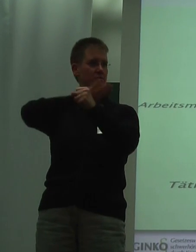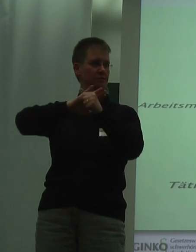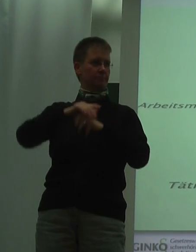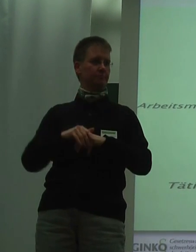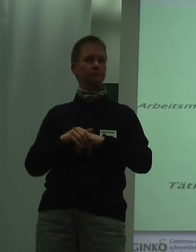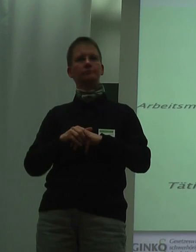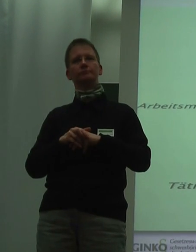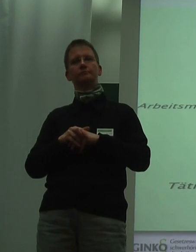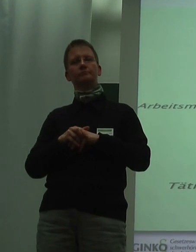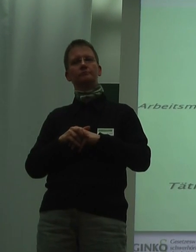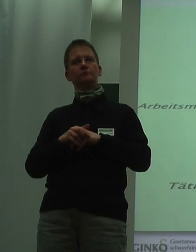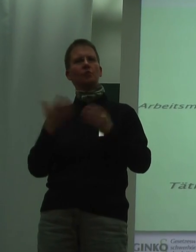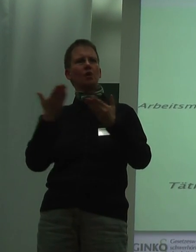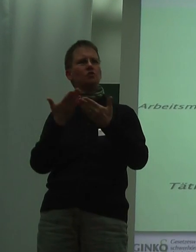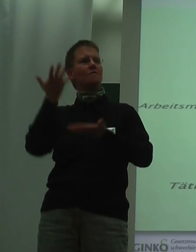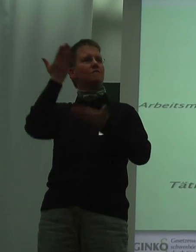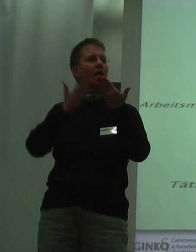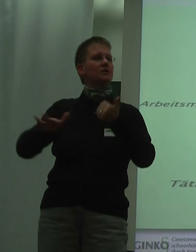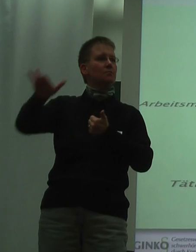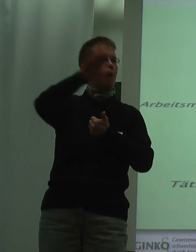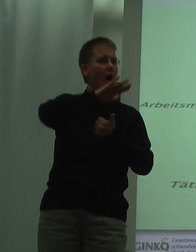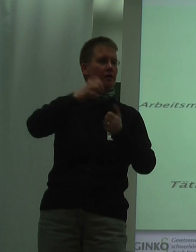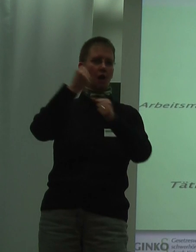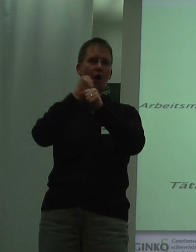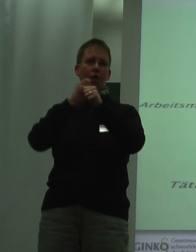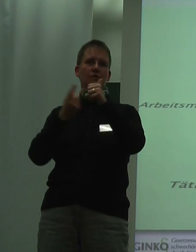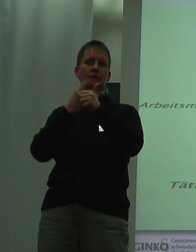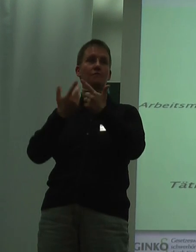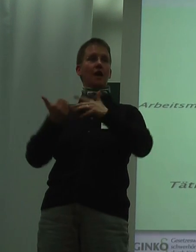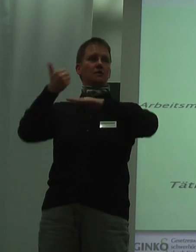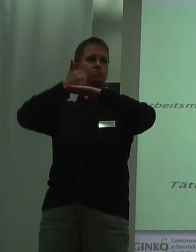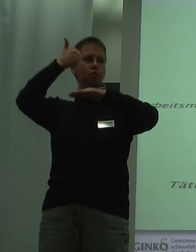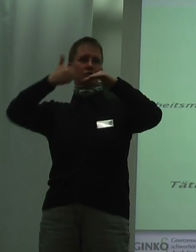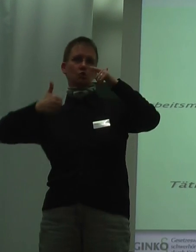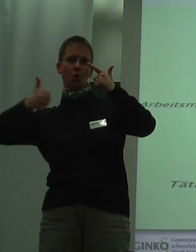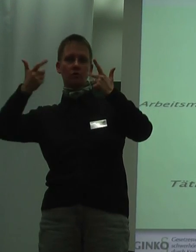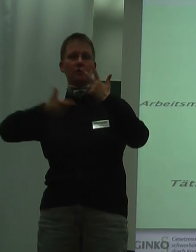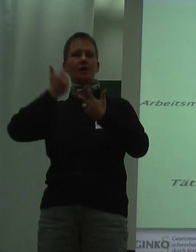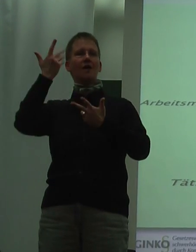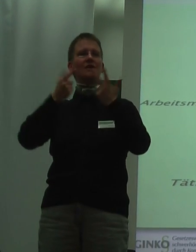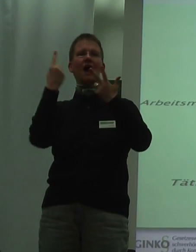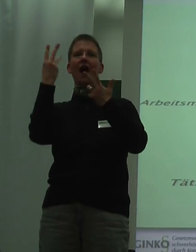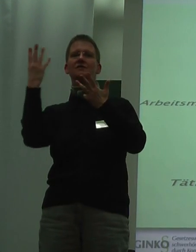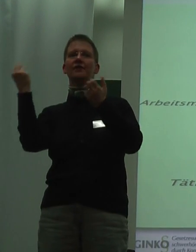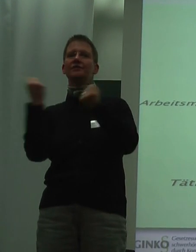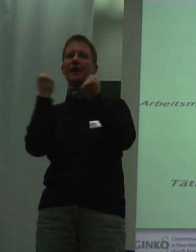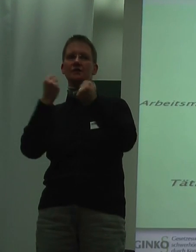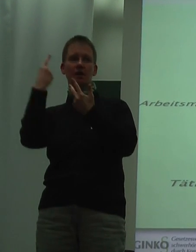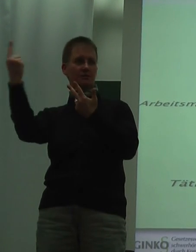Also davon, in welcher Form der Betroffene tätig ist, welche Position er erhält, welche einzelnen Tätigkeiten er mit welchen